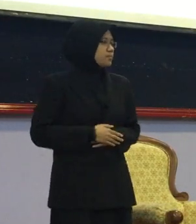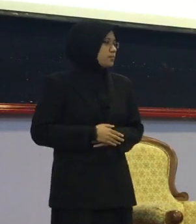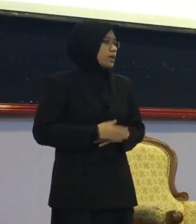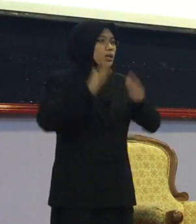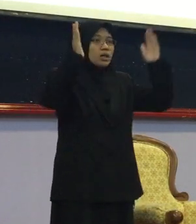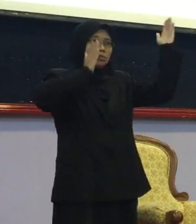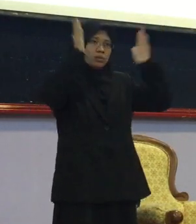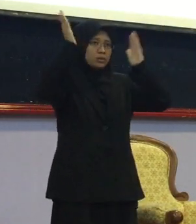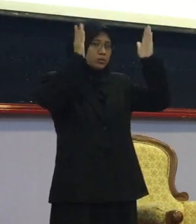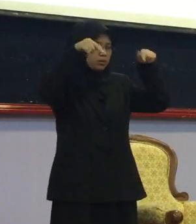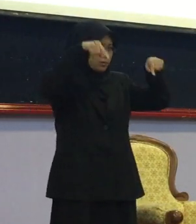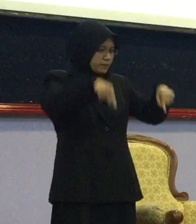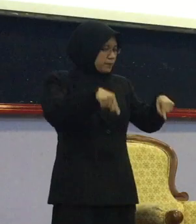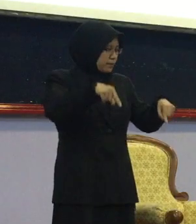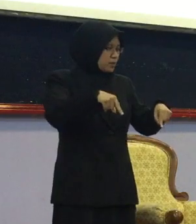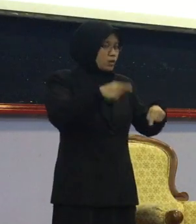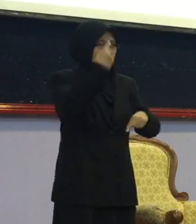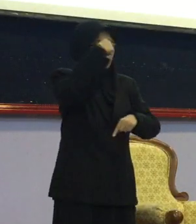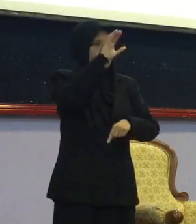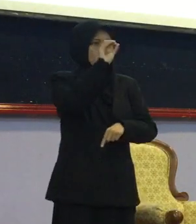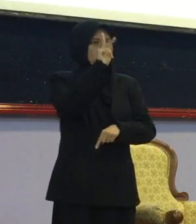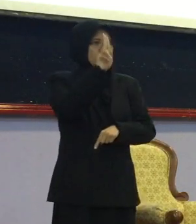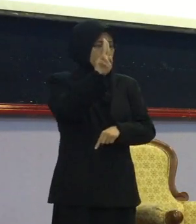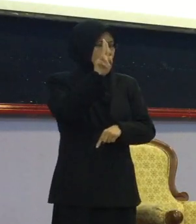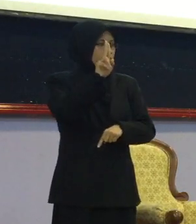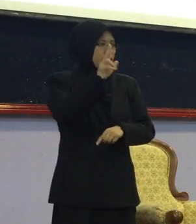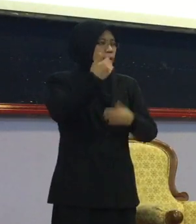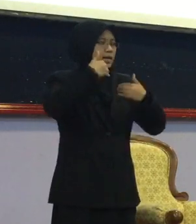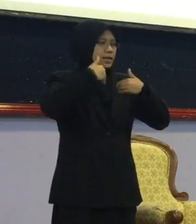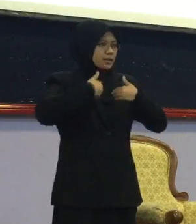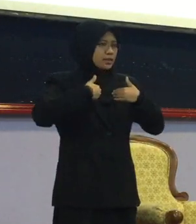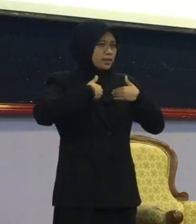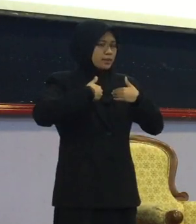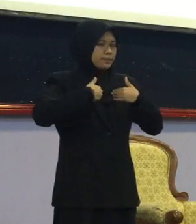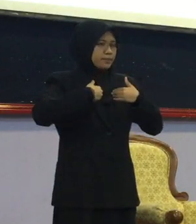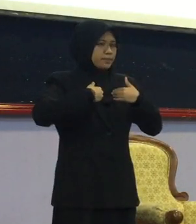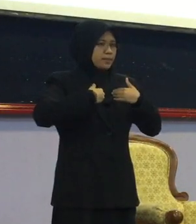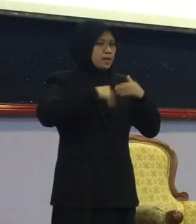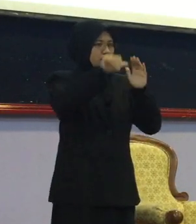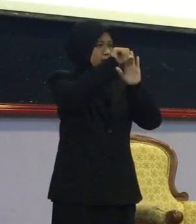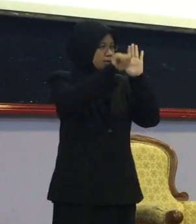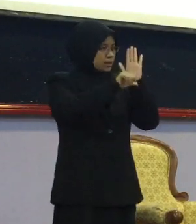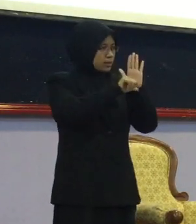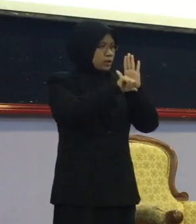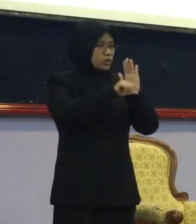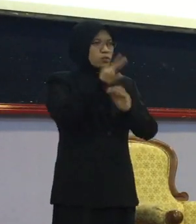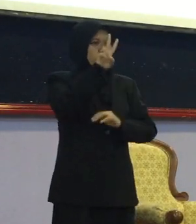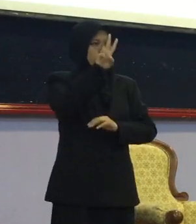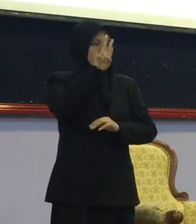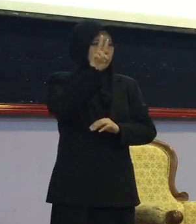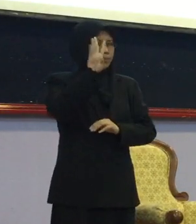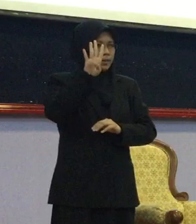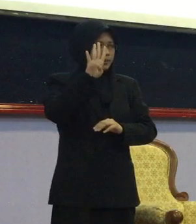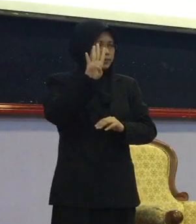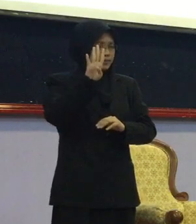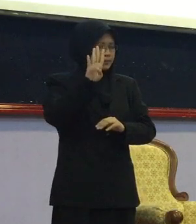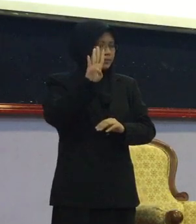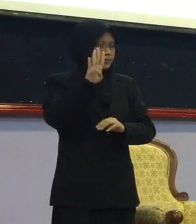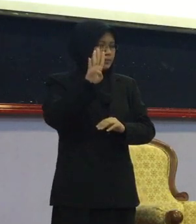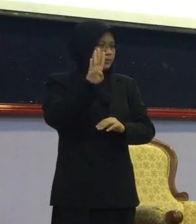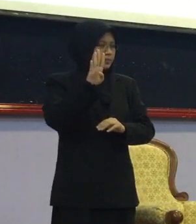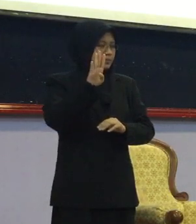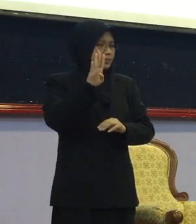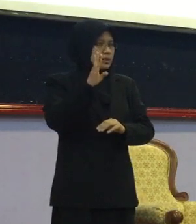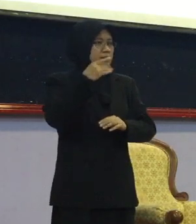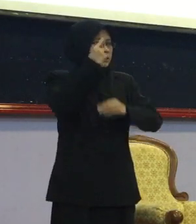Innesya Yang berkenaan dengan Oku Sebenarnya Terlalu disebut Dalam artikel 24 Artikel 24